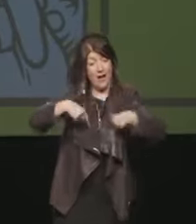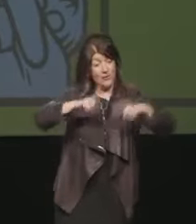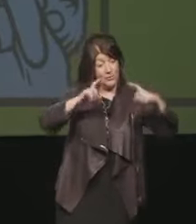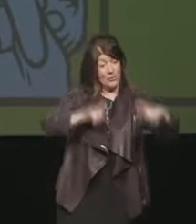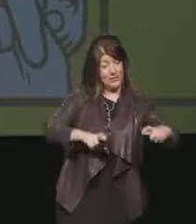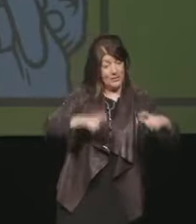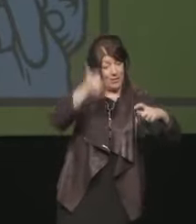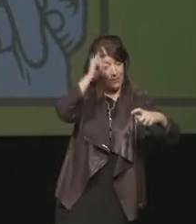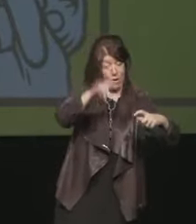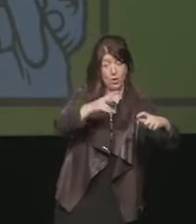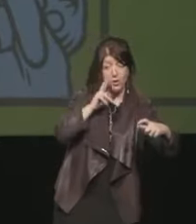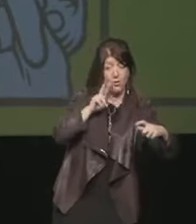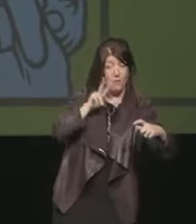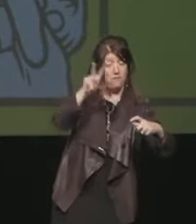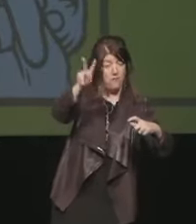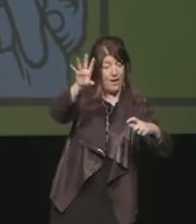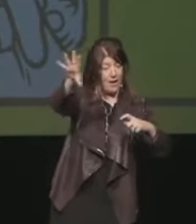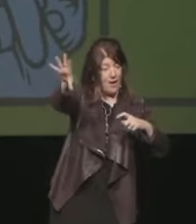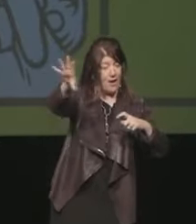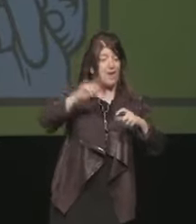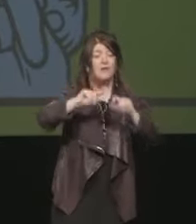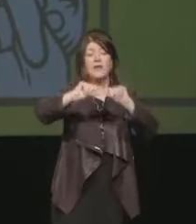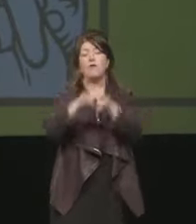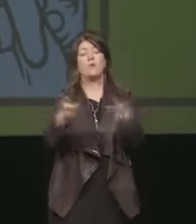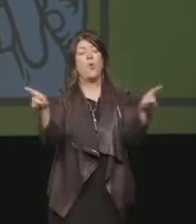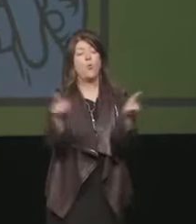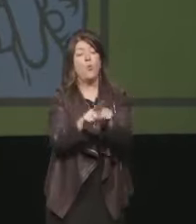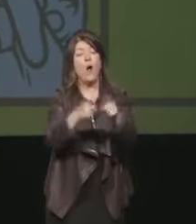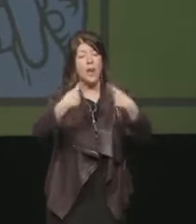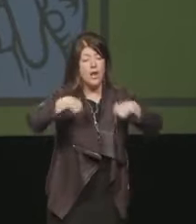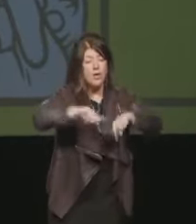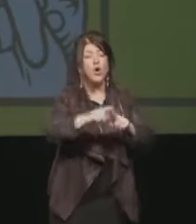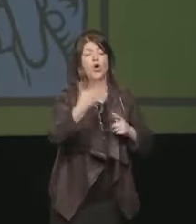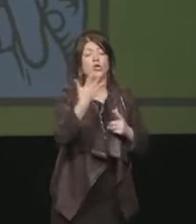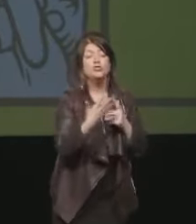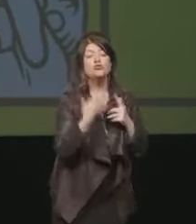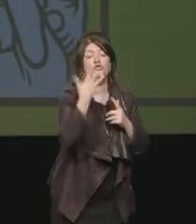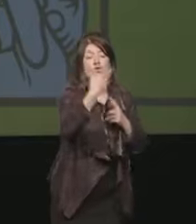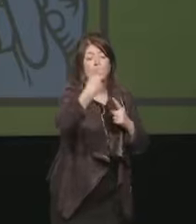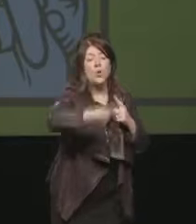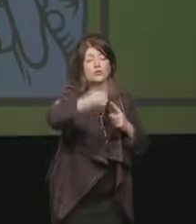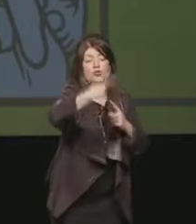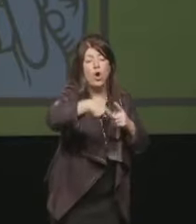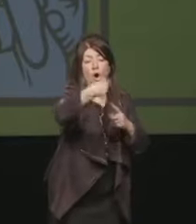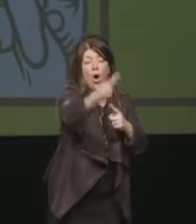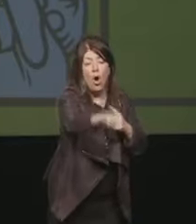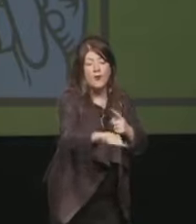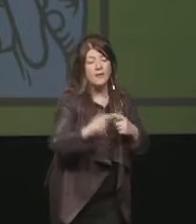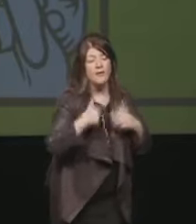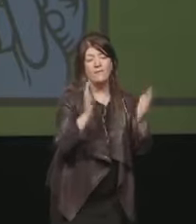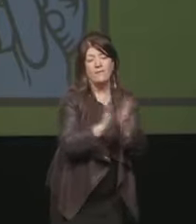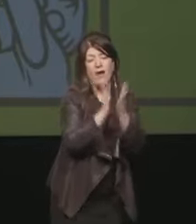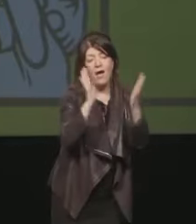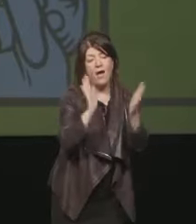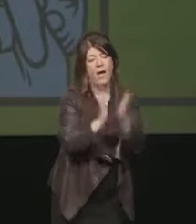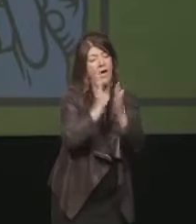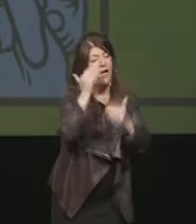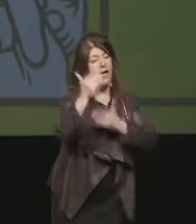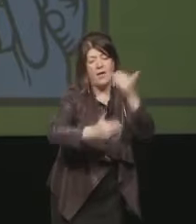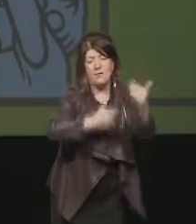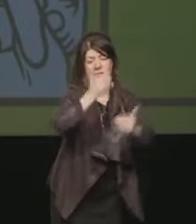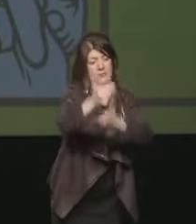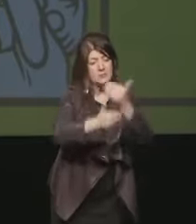ancora una volta per cinque giorni una festa mobile. Dall'alba al tramonto, alla notte inoltrata,